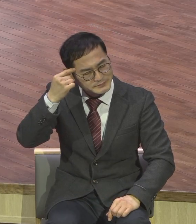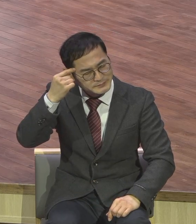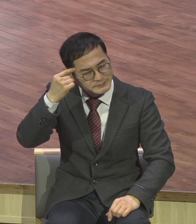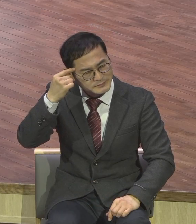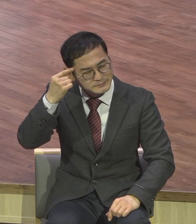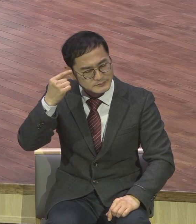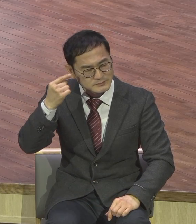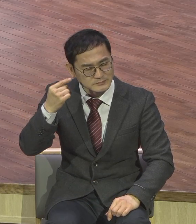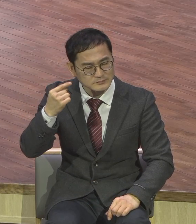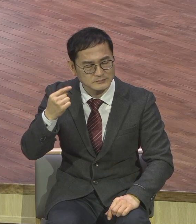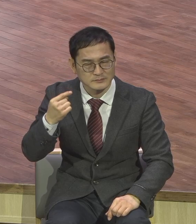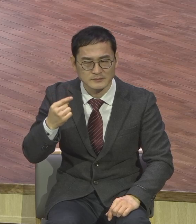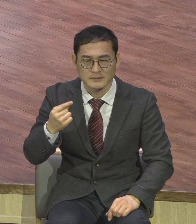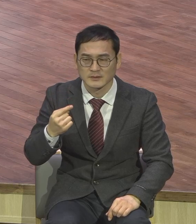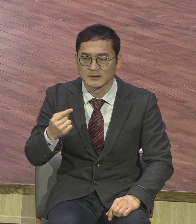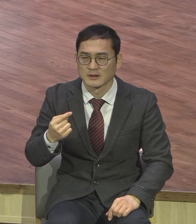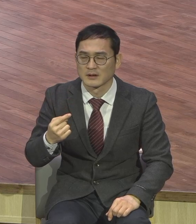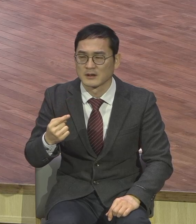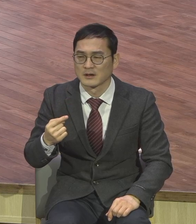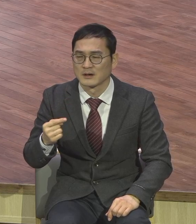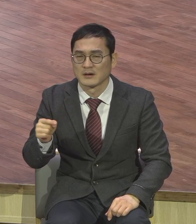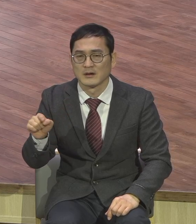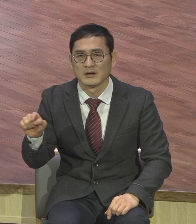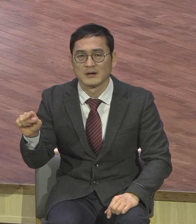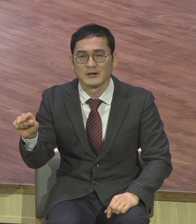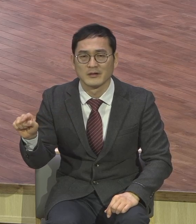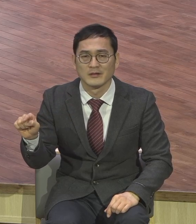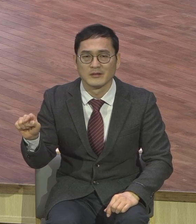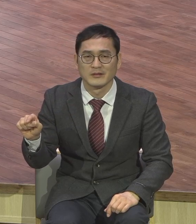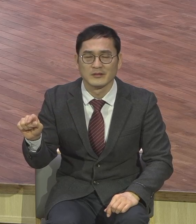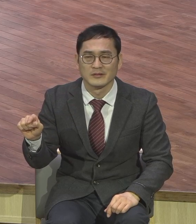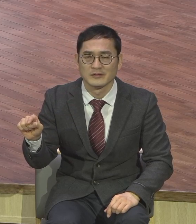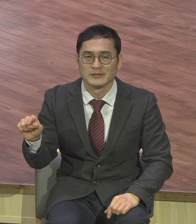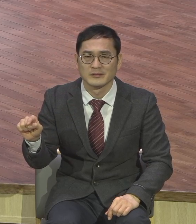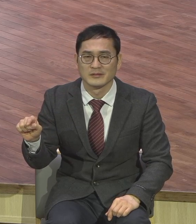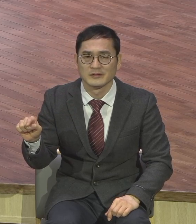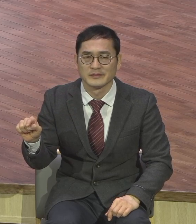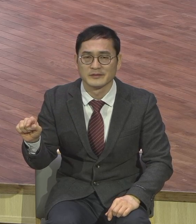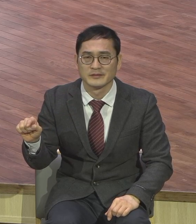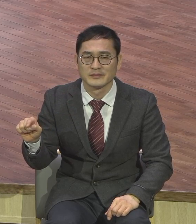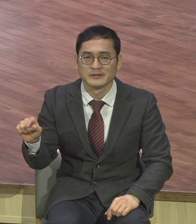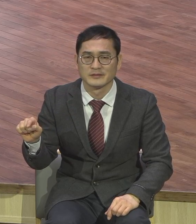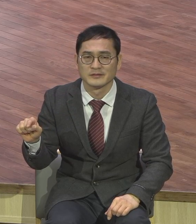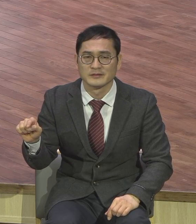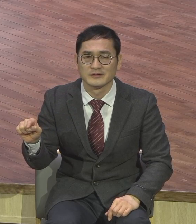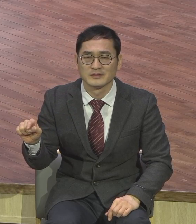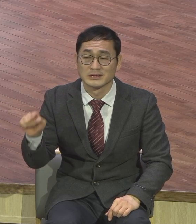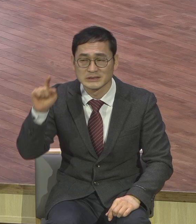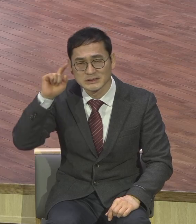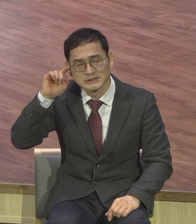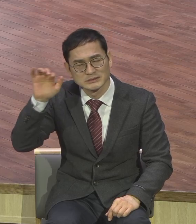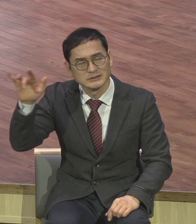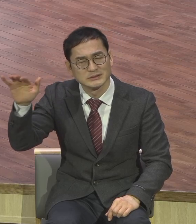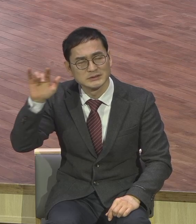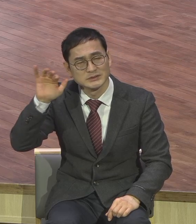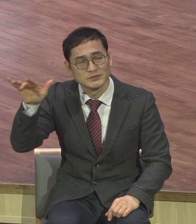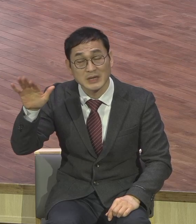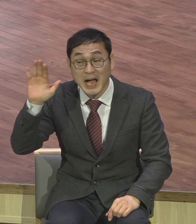앞으로 가능할까 그 정도로 이렇게 정말 그리운 그러한 예배